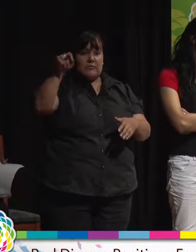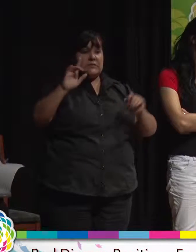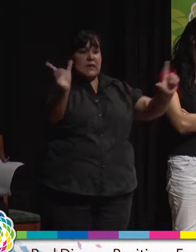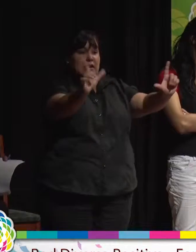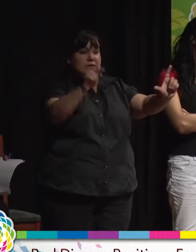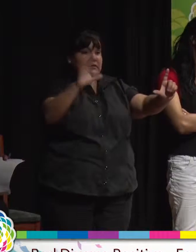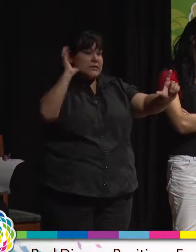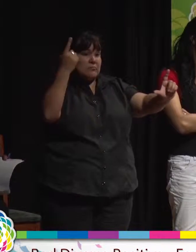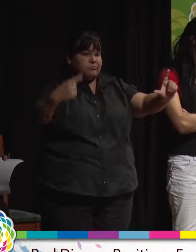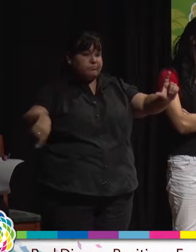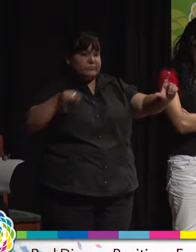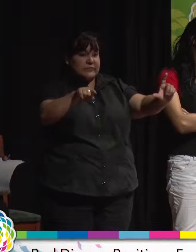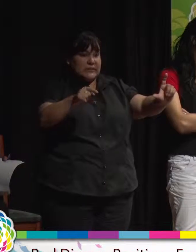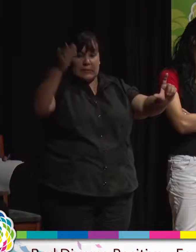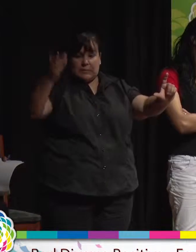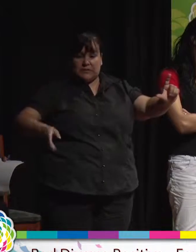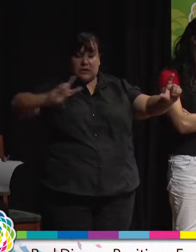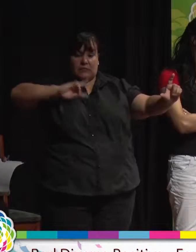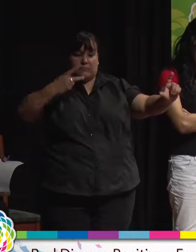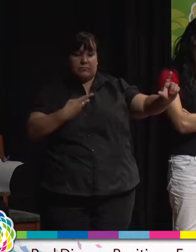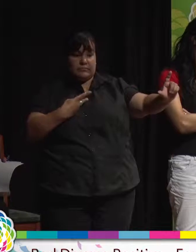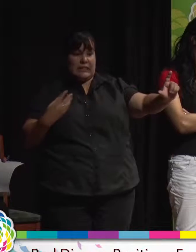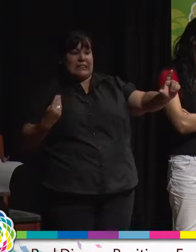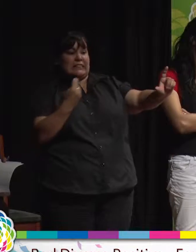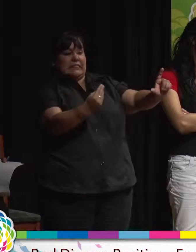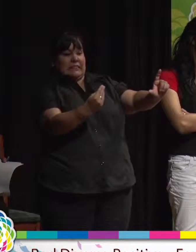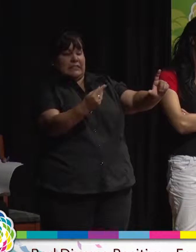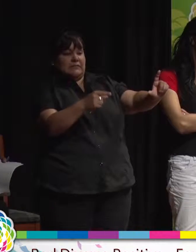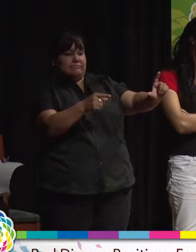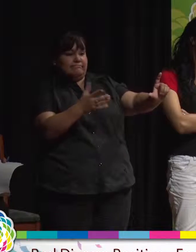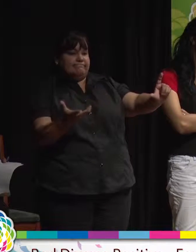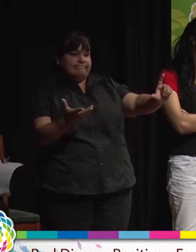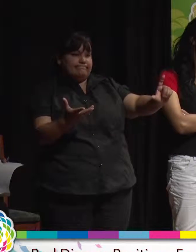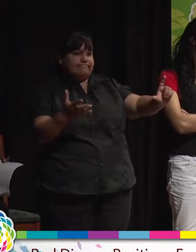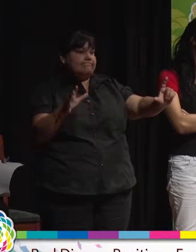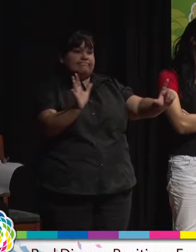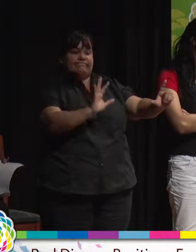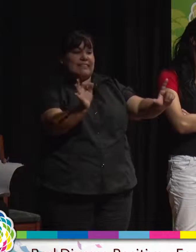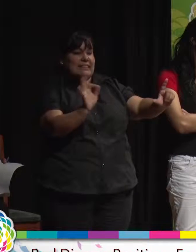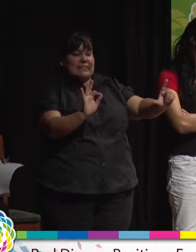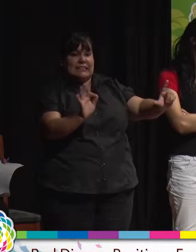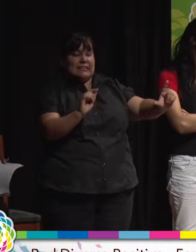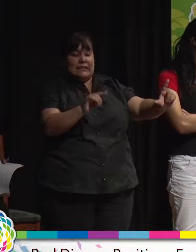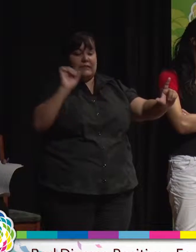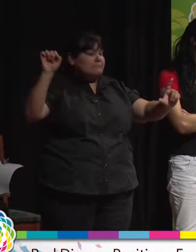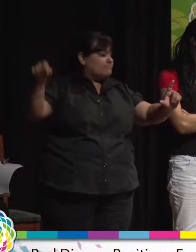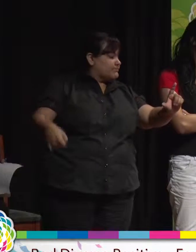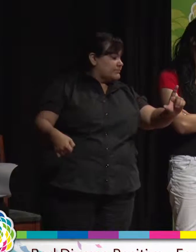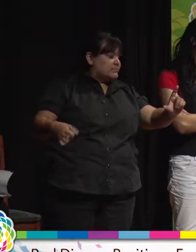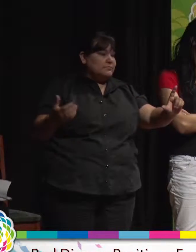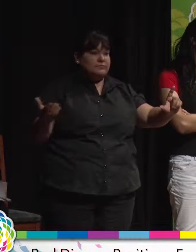a la diversidad sexual, especialmente a las chicas trans, directamente no nos dan bolilla.